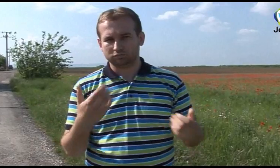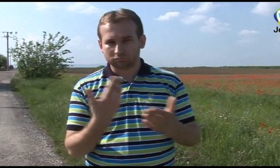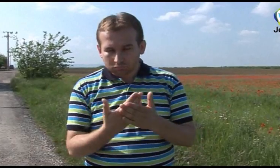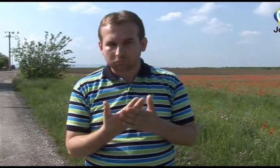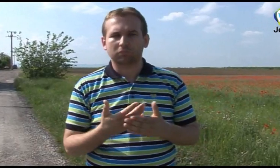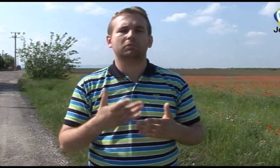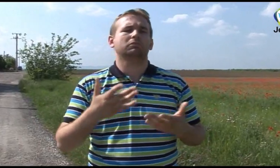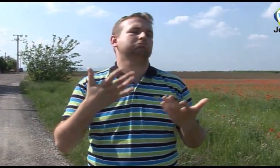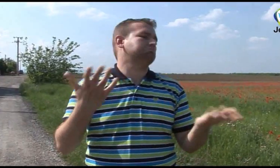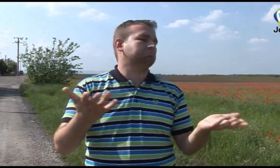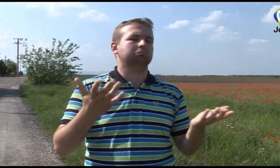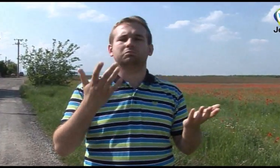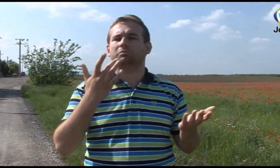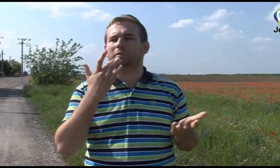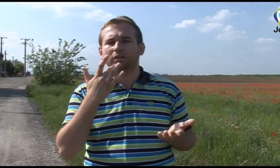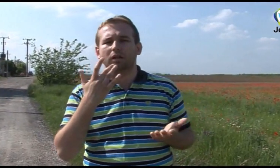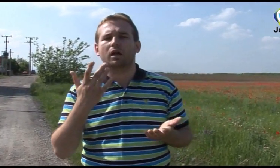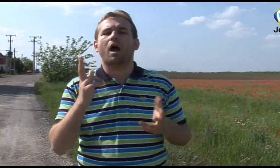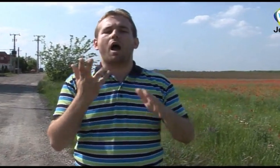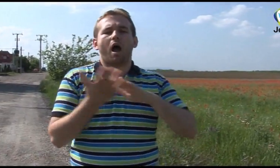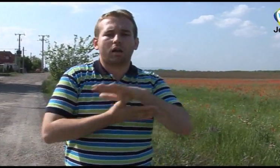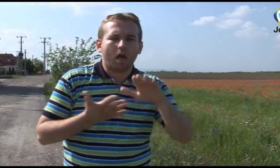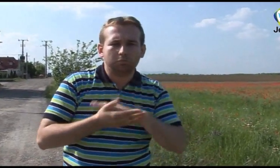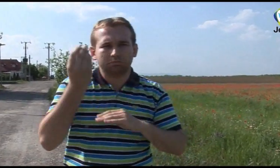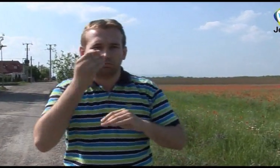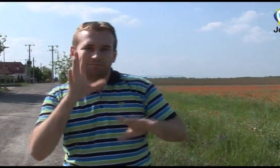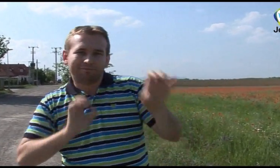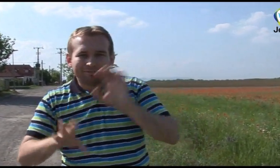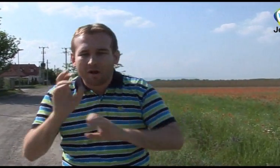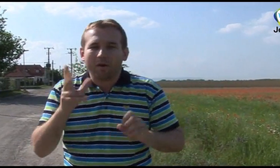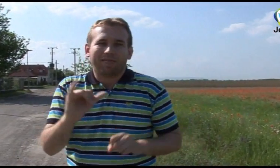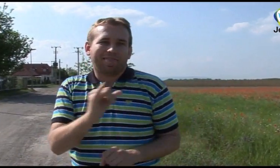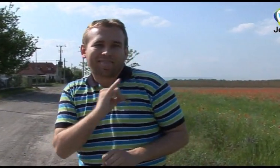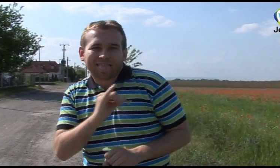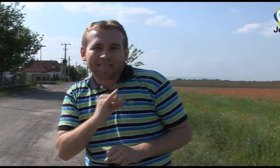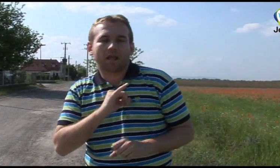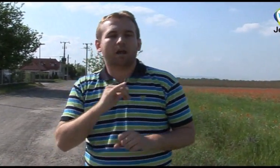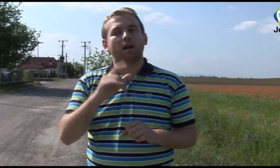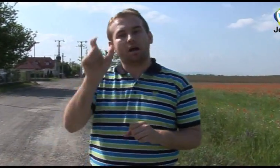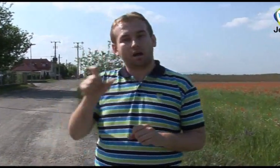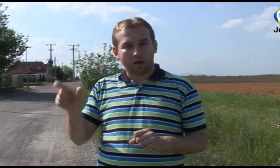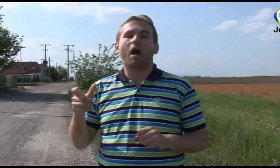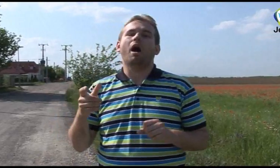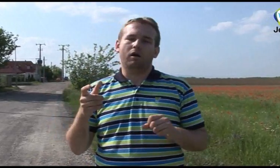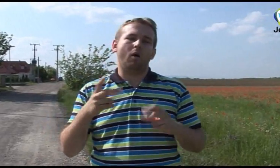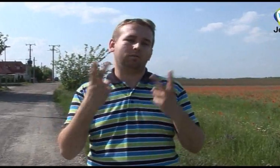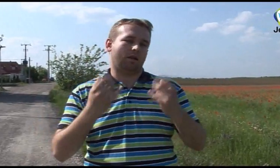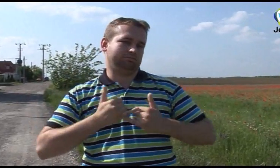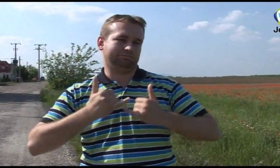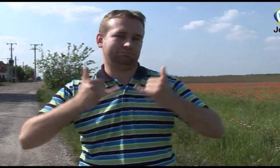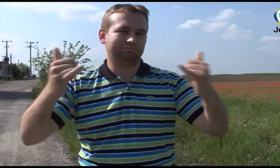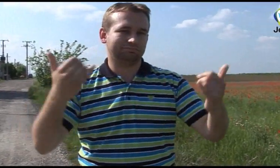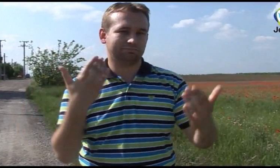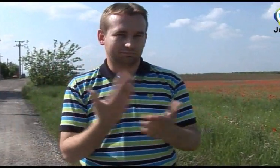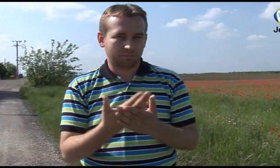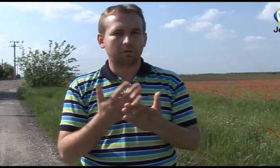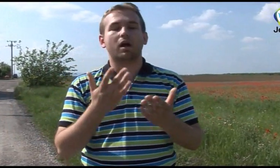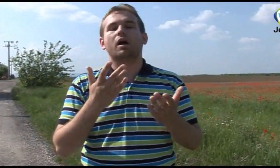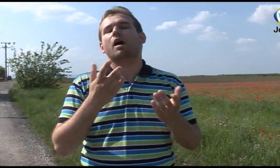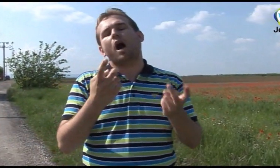megvalósítható megoldás. Ha mi magunk is találkozunk sikettársainkkal, ne ijedjünk meg, hanem érdemes megtanulnunk akár alapjeleket is ahhoz, hogy